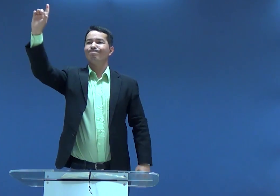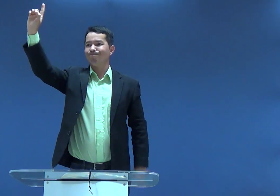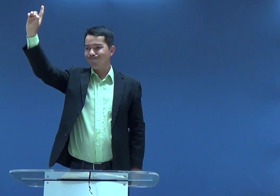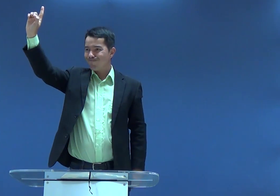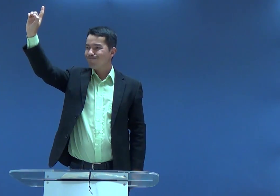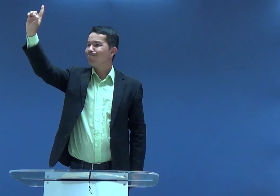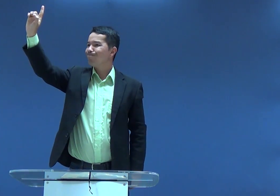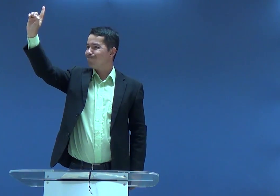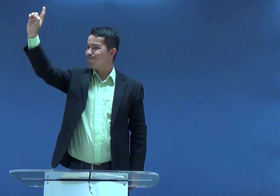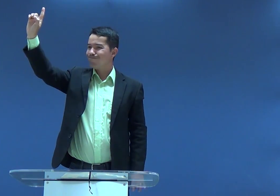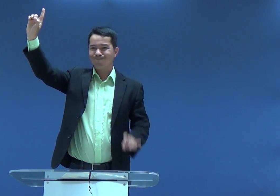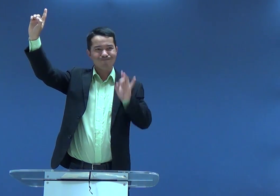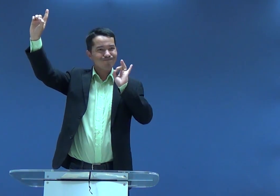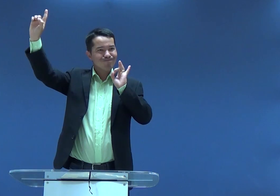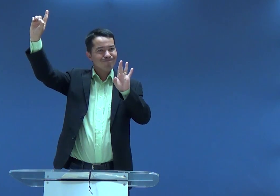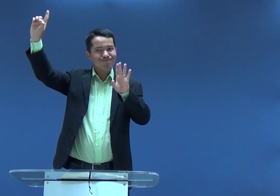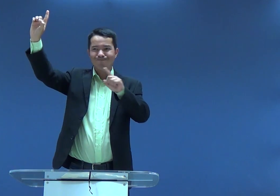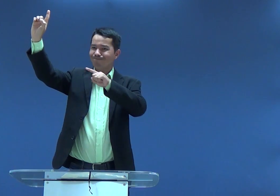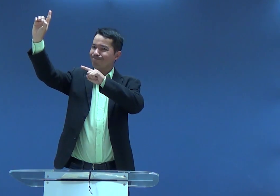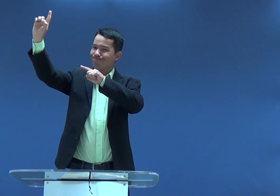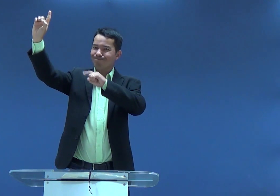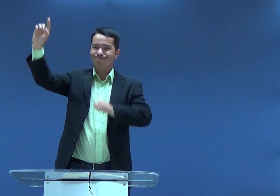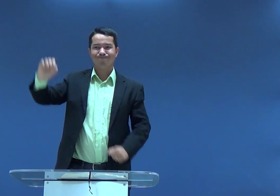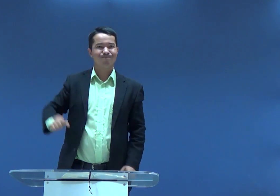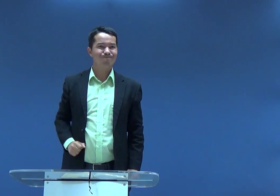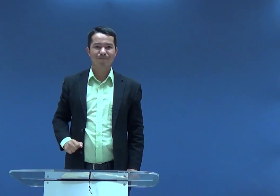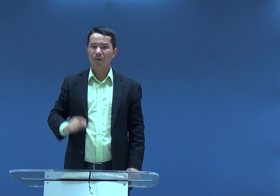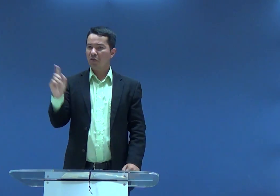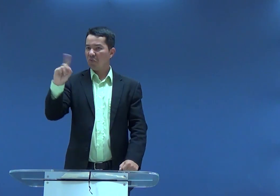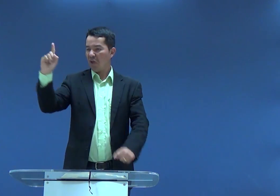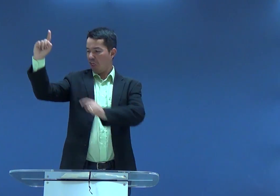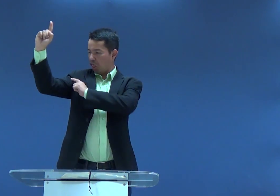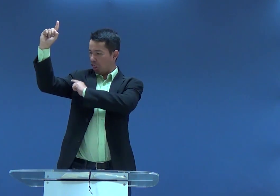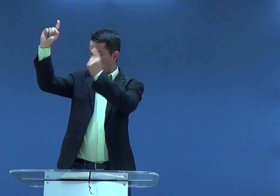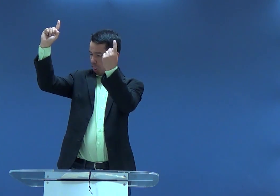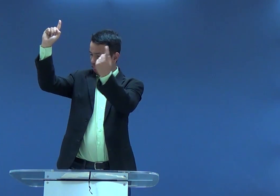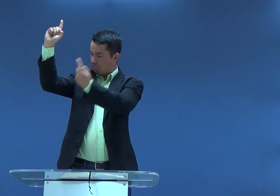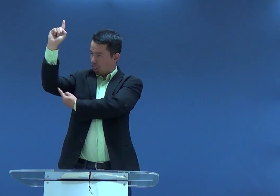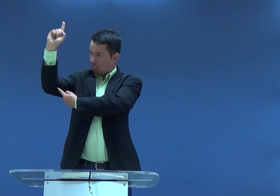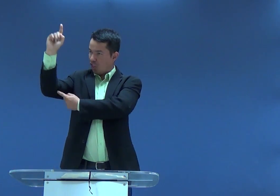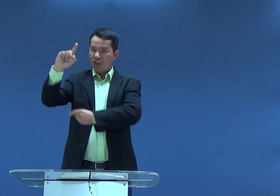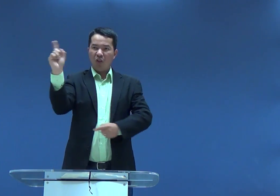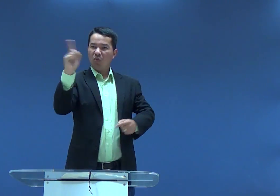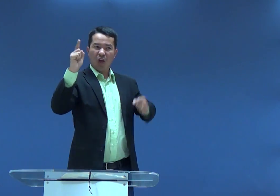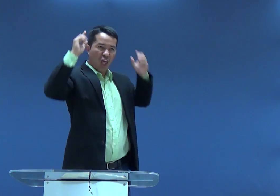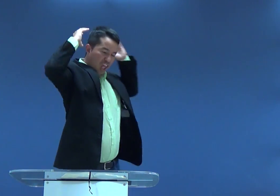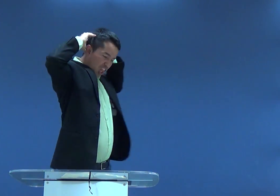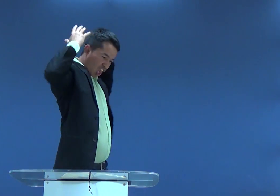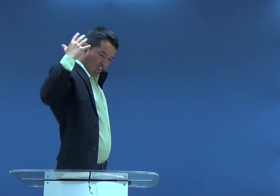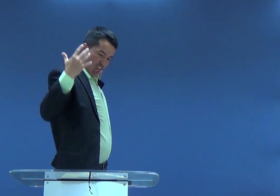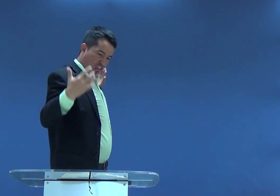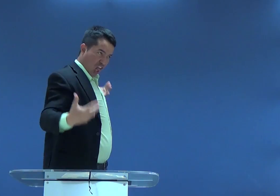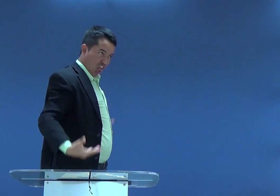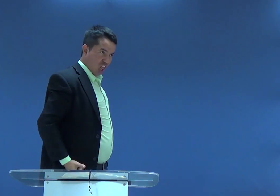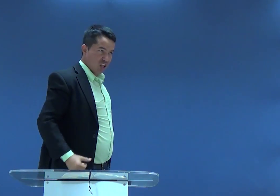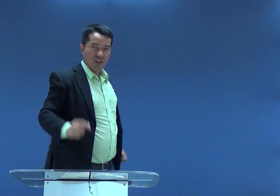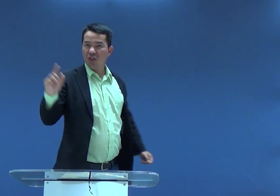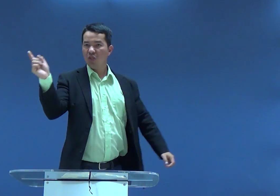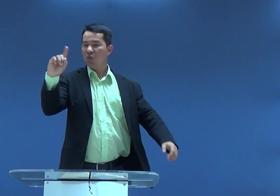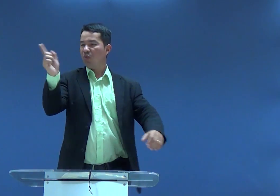Deus, só Deus, não é ter um bispo, você tem teu músculo, teu cabelo,